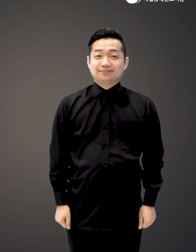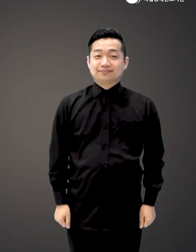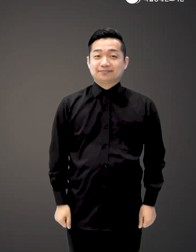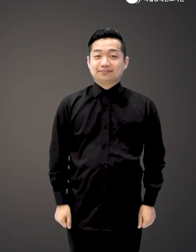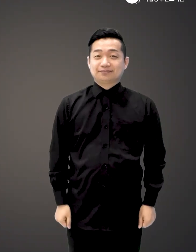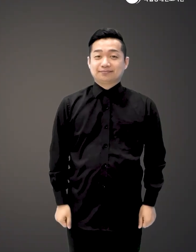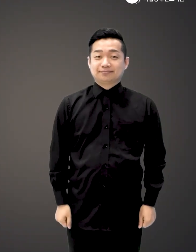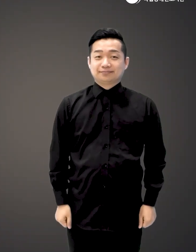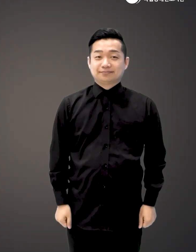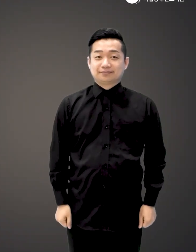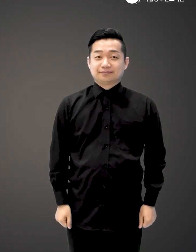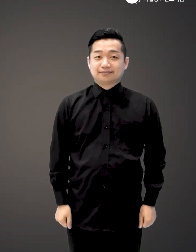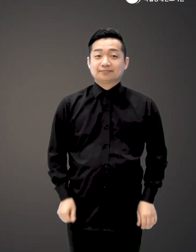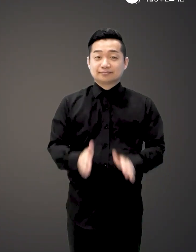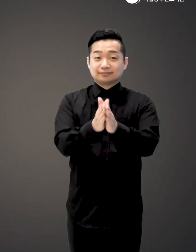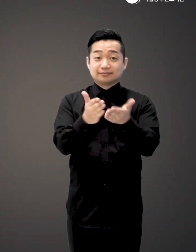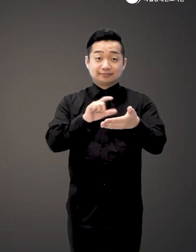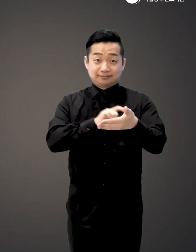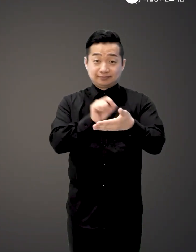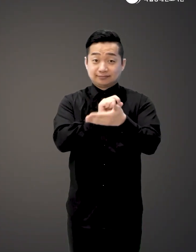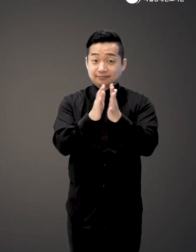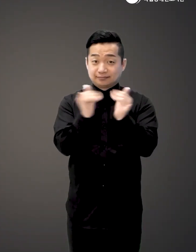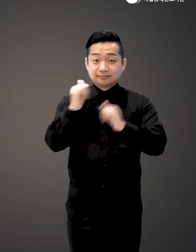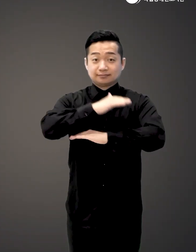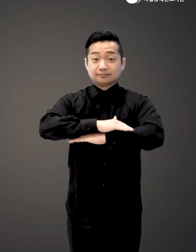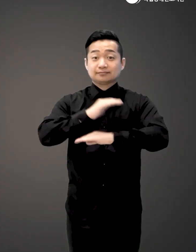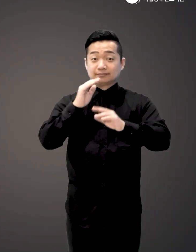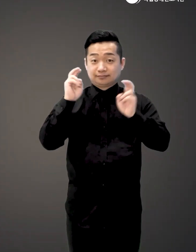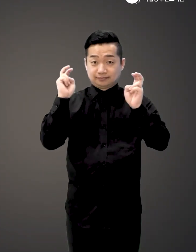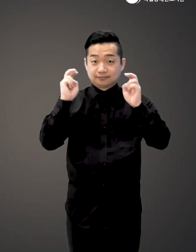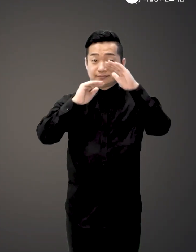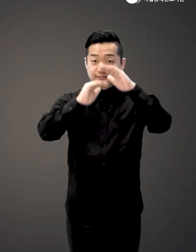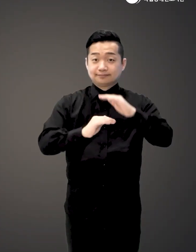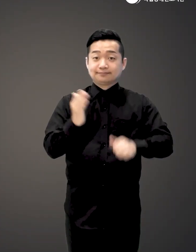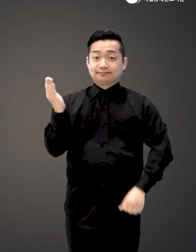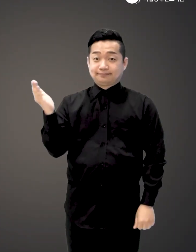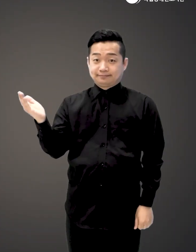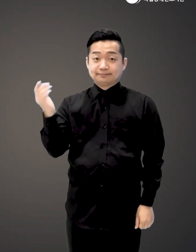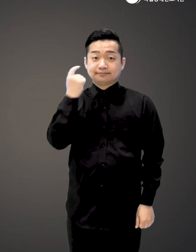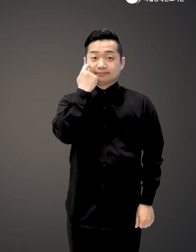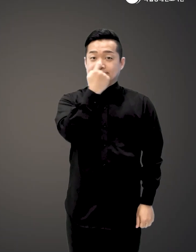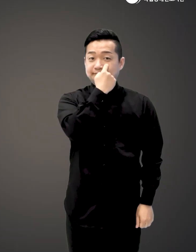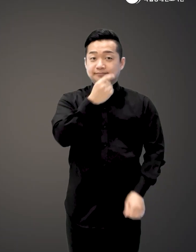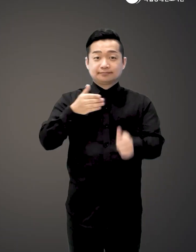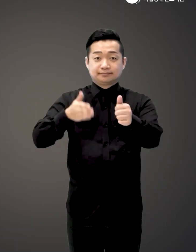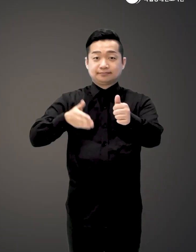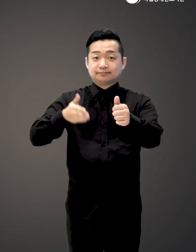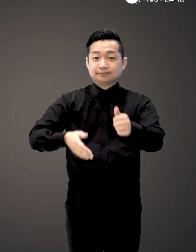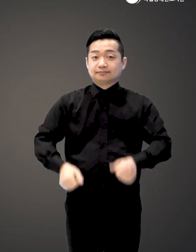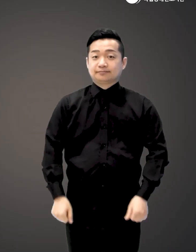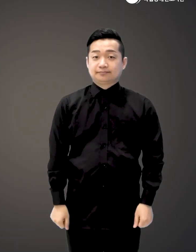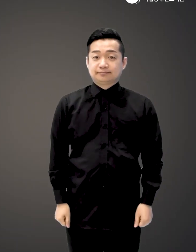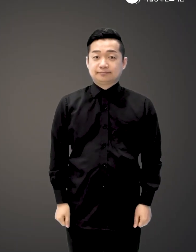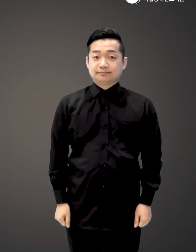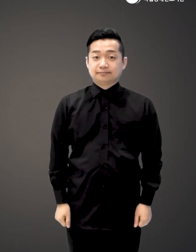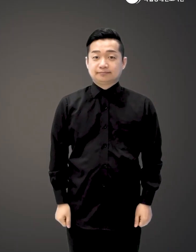않으시겠어요? 도서명 춤, 언어의 춤 저작 오영재